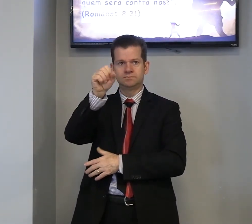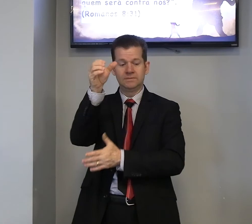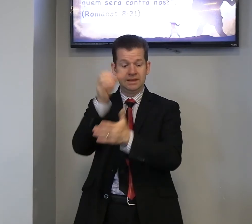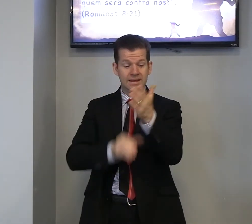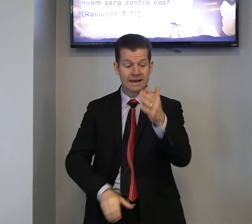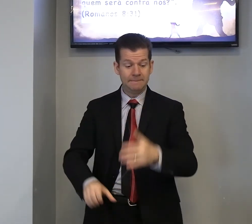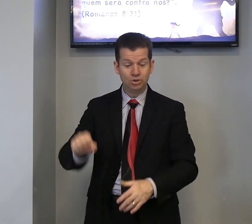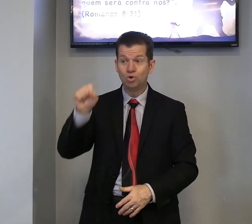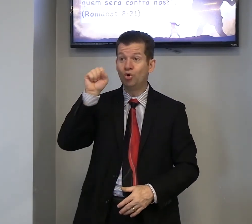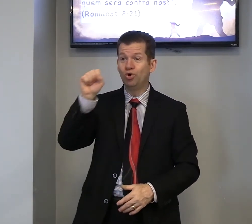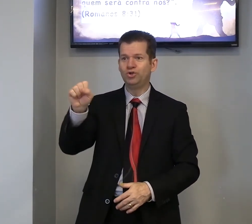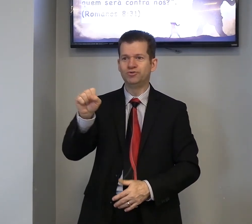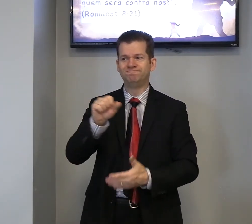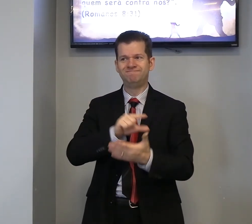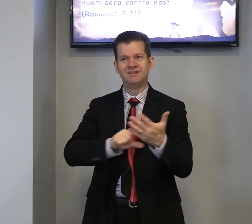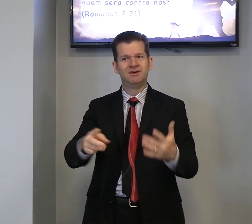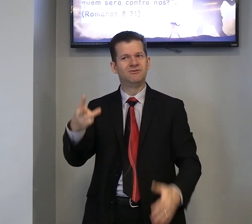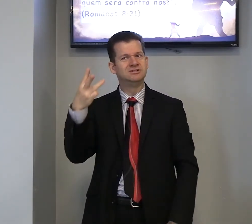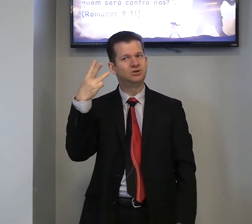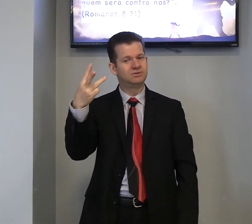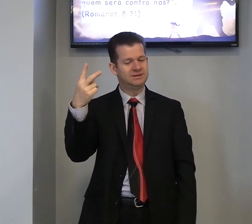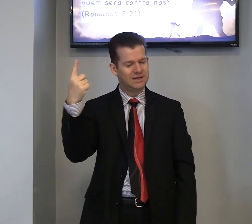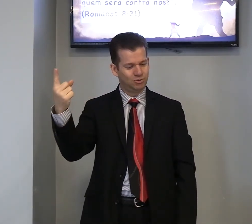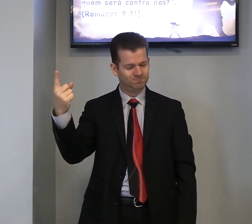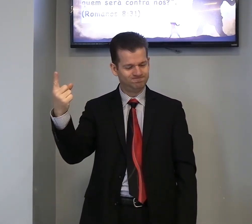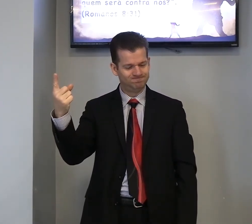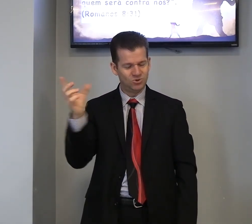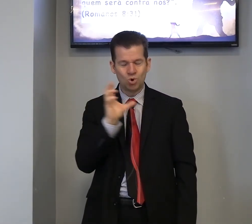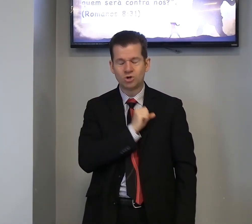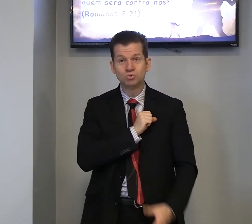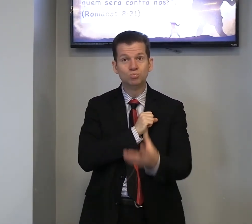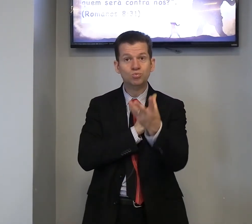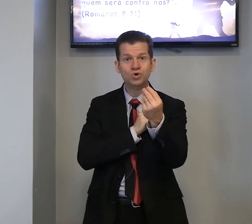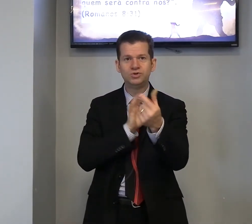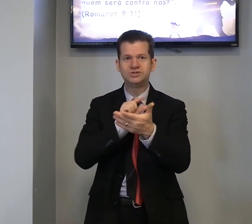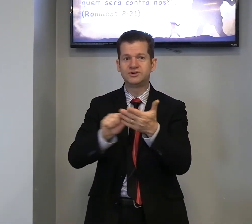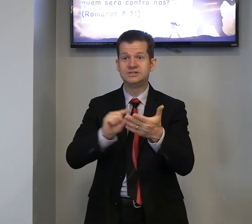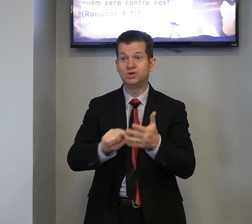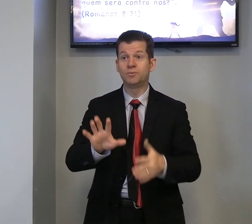capítulo 8, versículo 31, eu gosto muito, desse versículo,